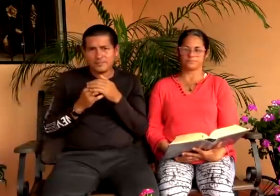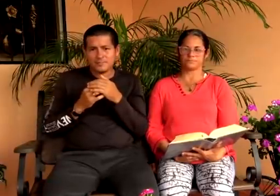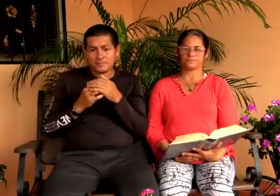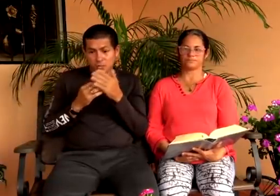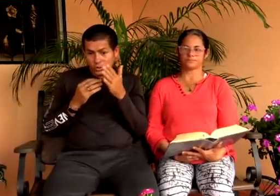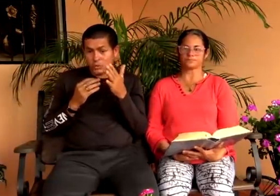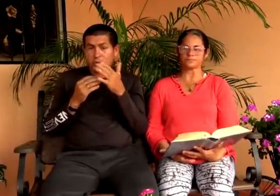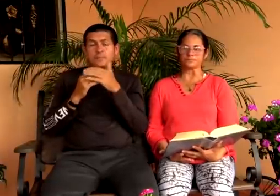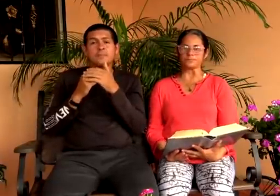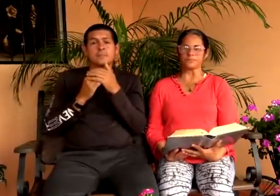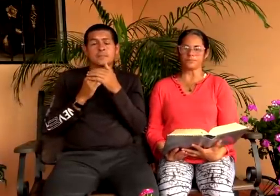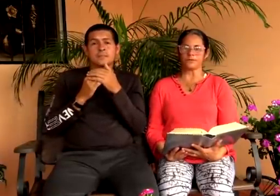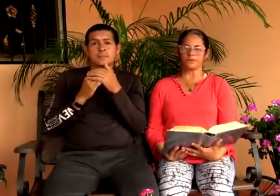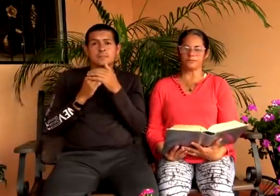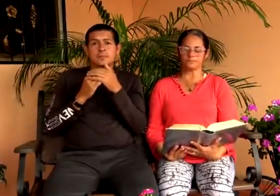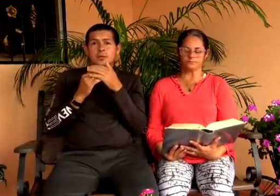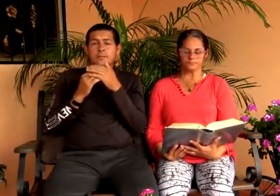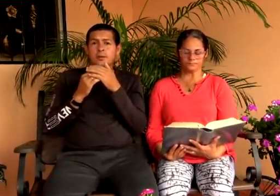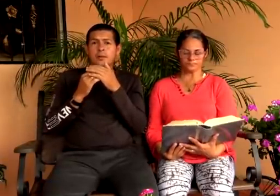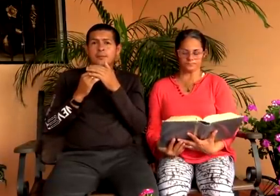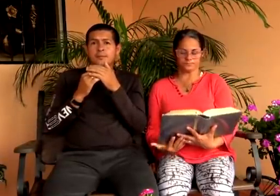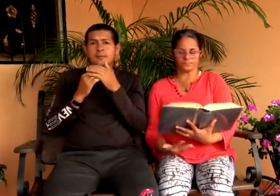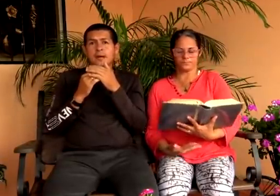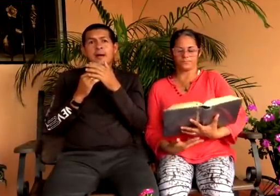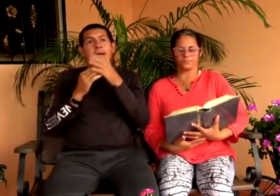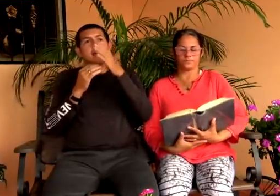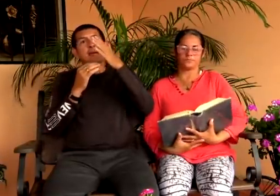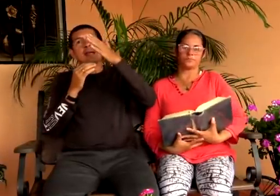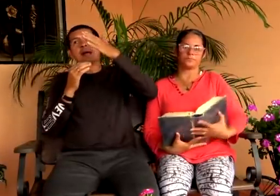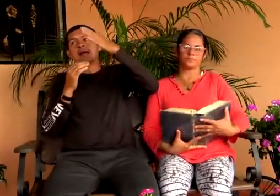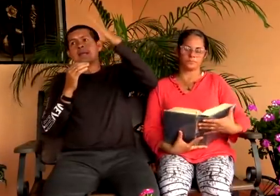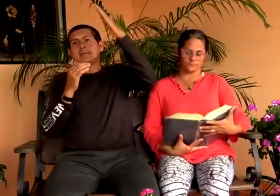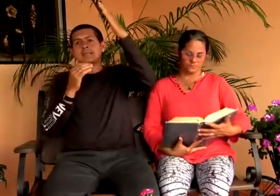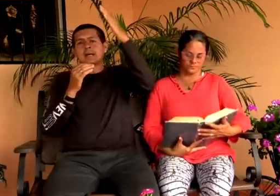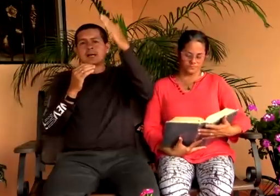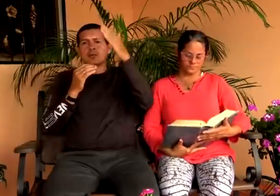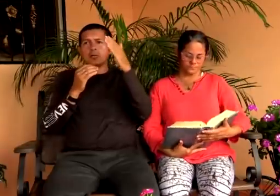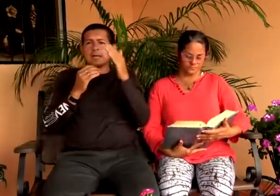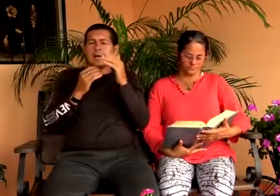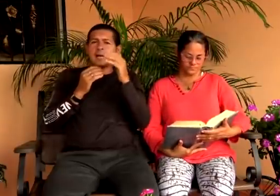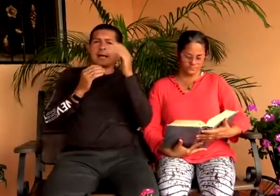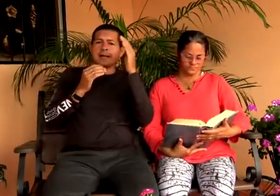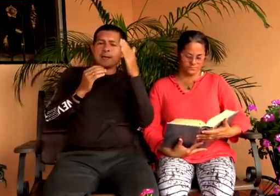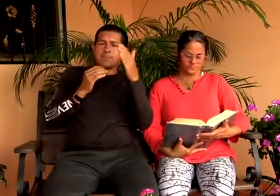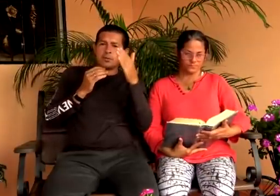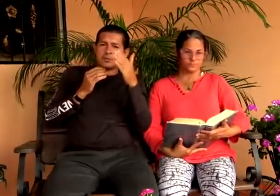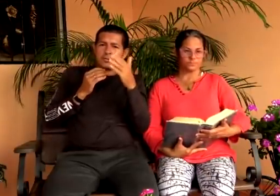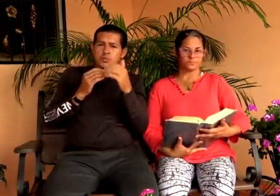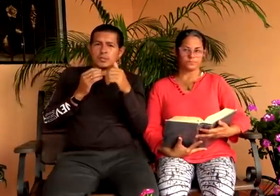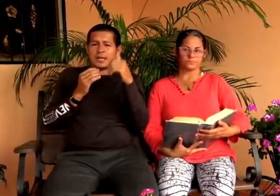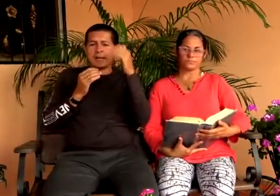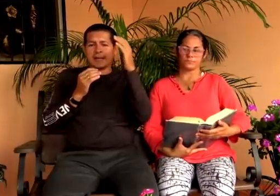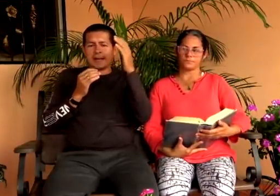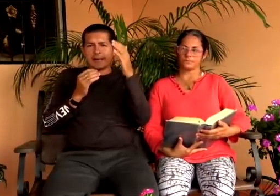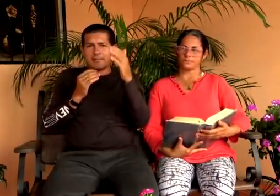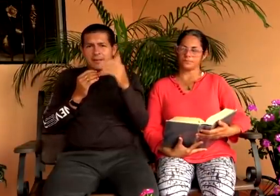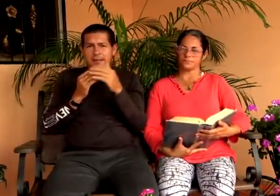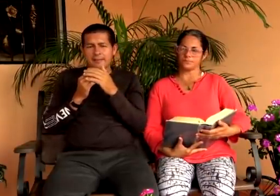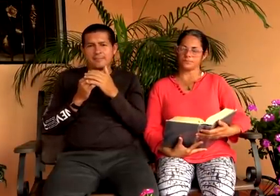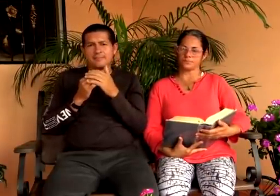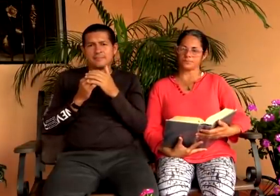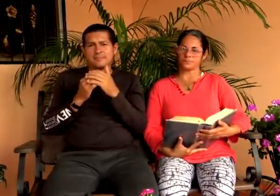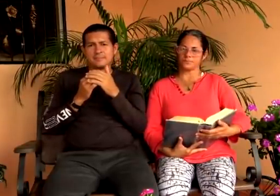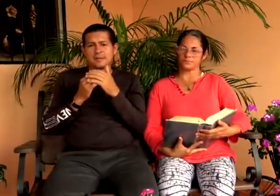cumplió si se cumplió la profecía que la iglesia católica es la gran prostituta la gran